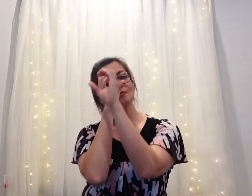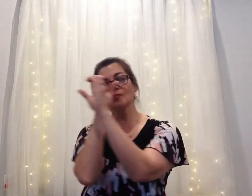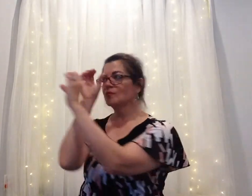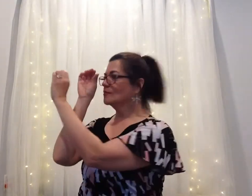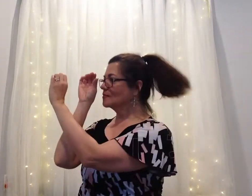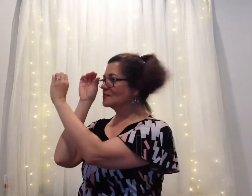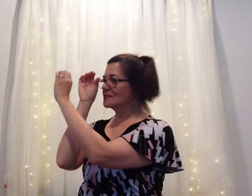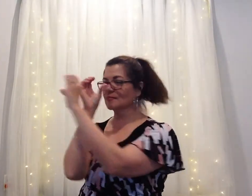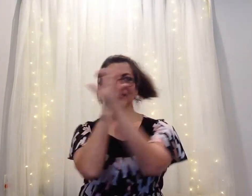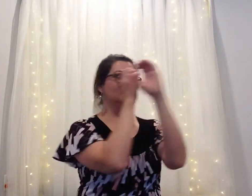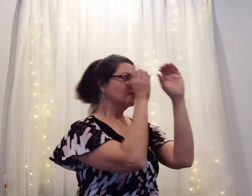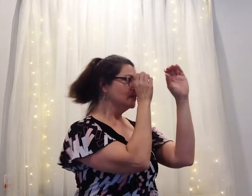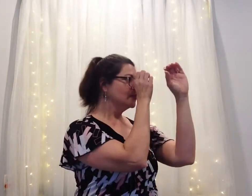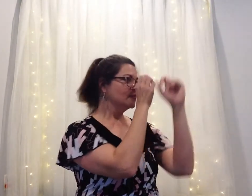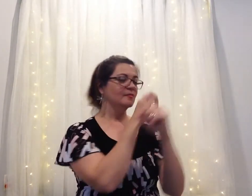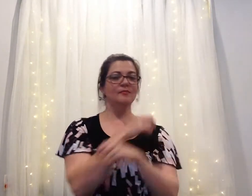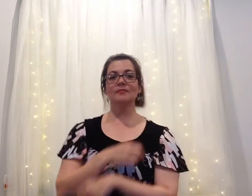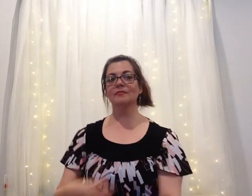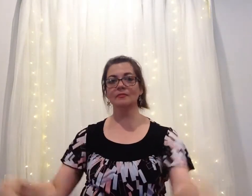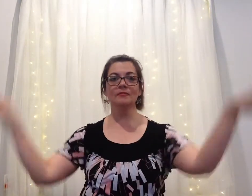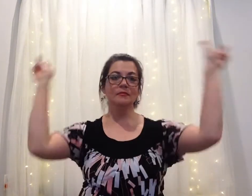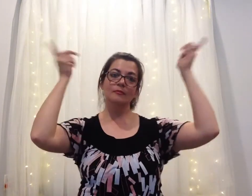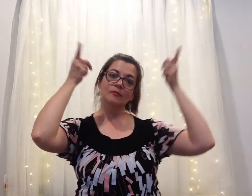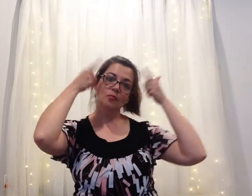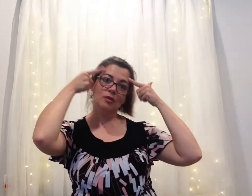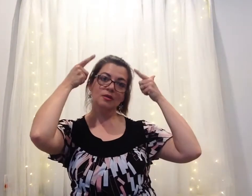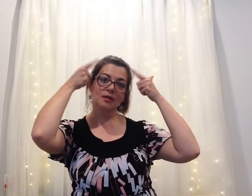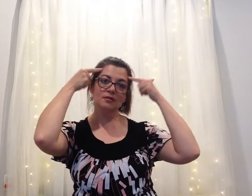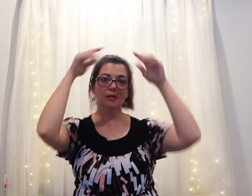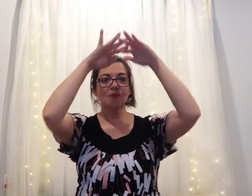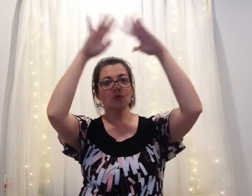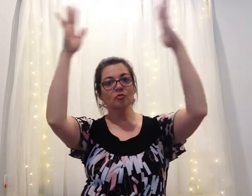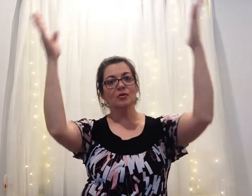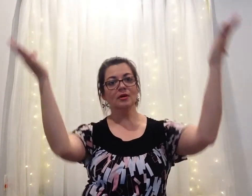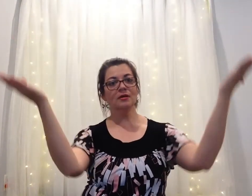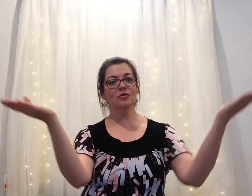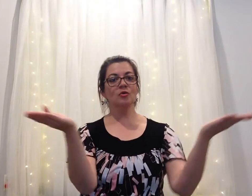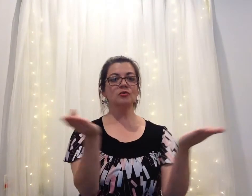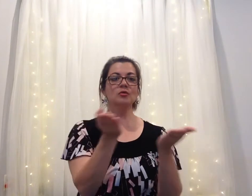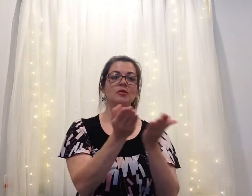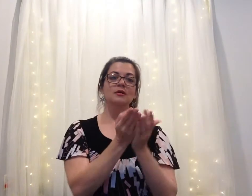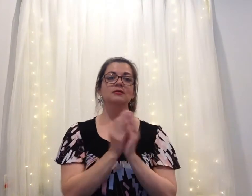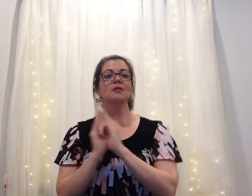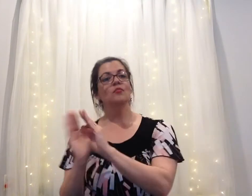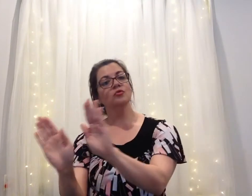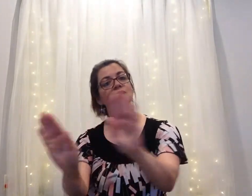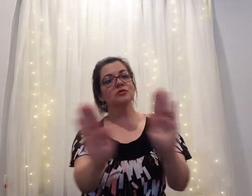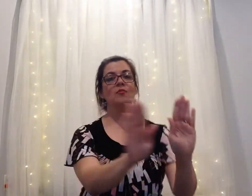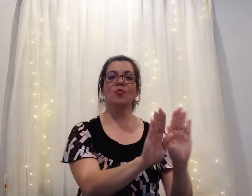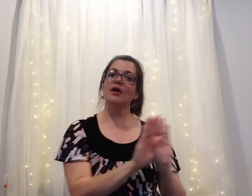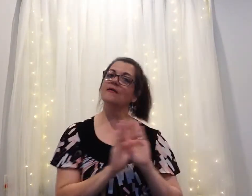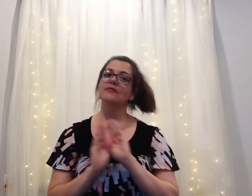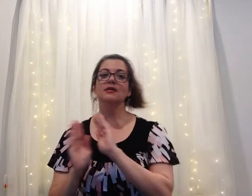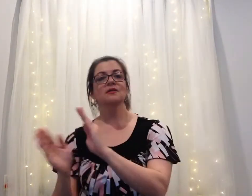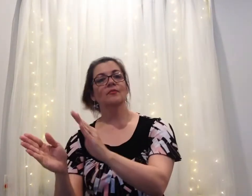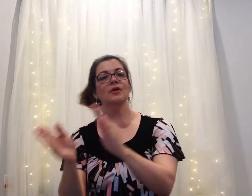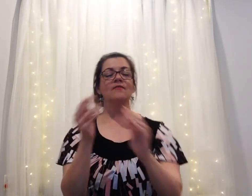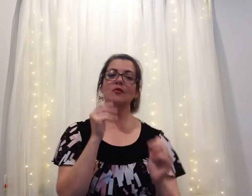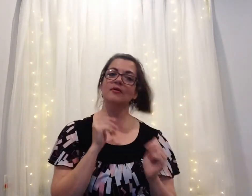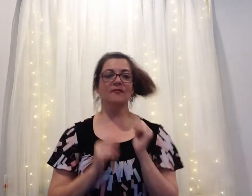miro a lado y al otro. Y me doy cuenta que este mundo es redondo, que este mundo se mueve y siempre voy a